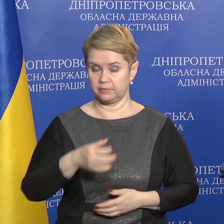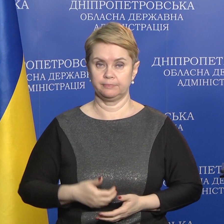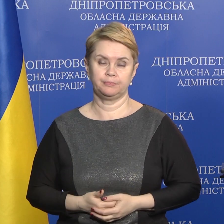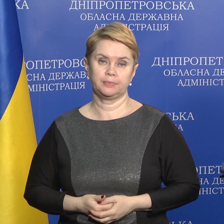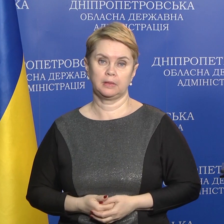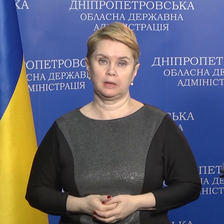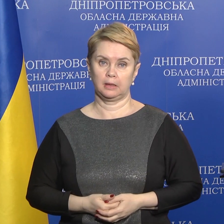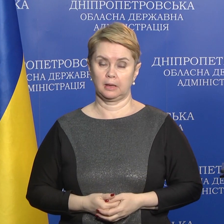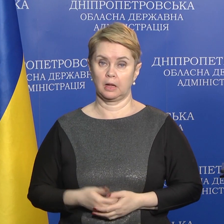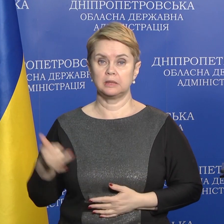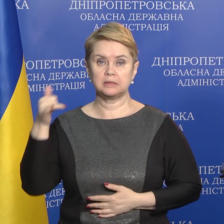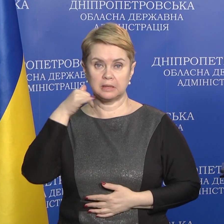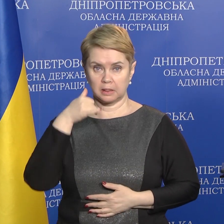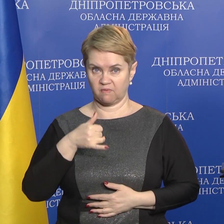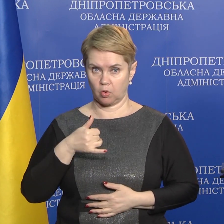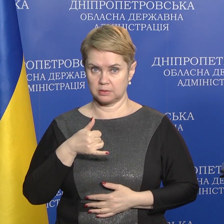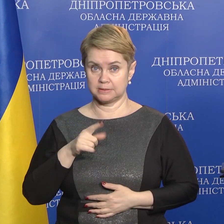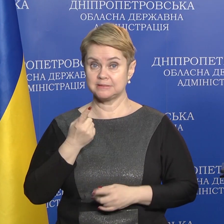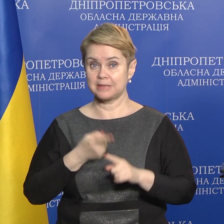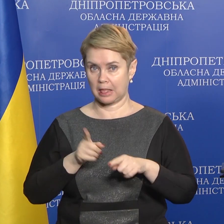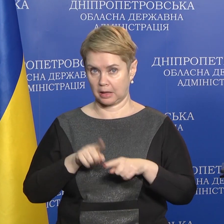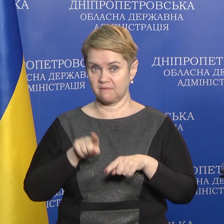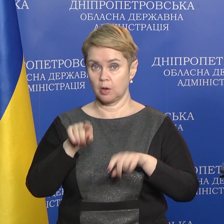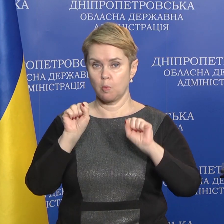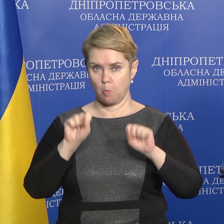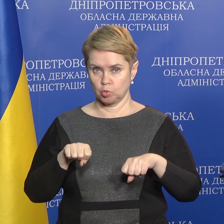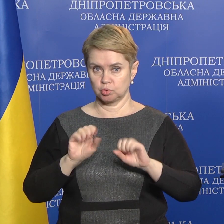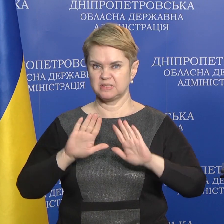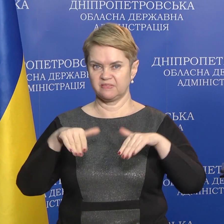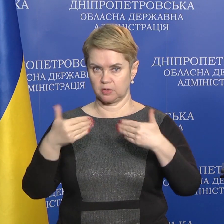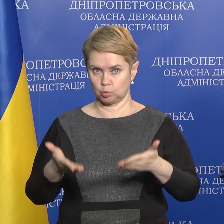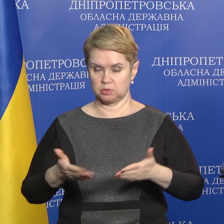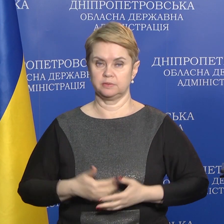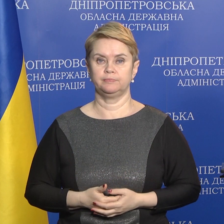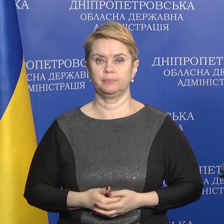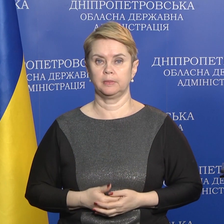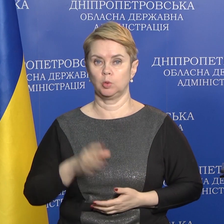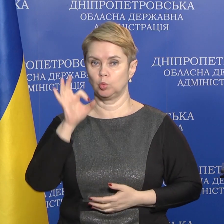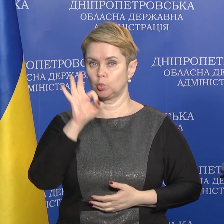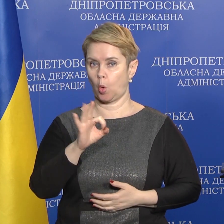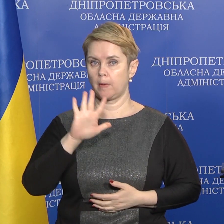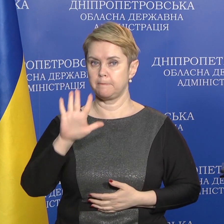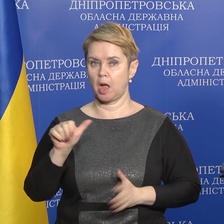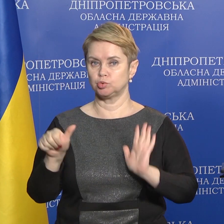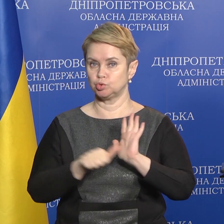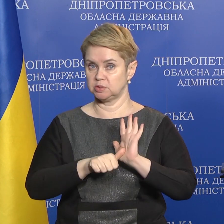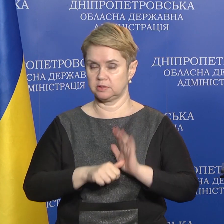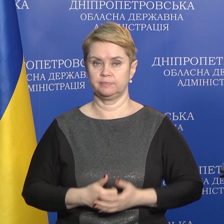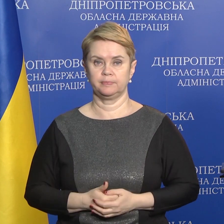Телефони, за якими ви можете звернутися 056